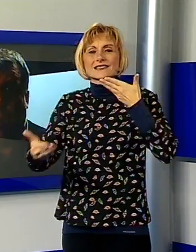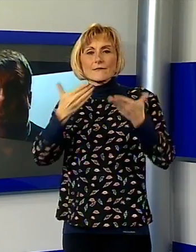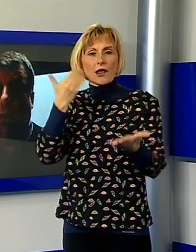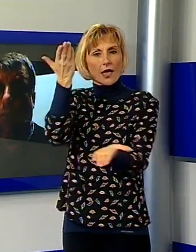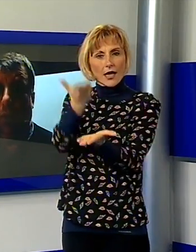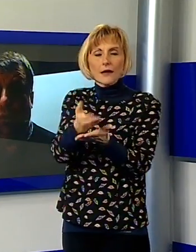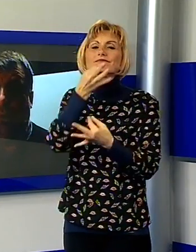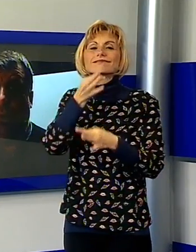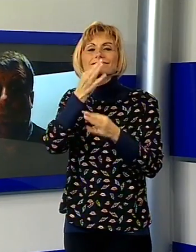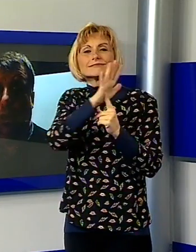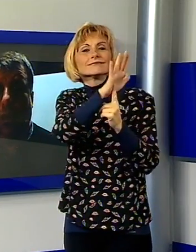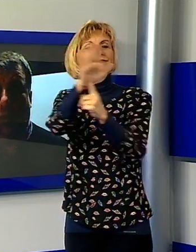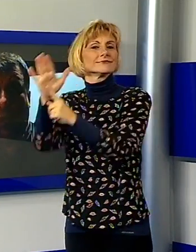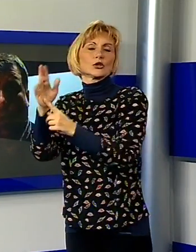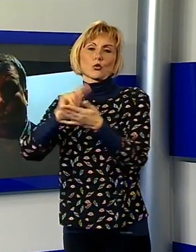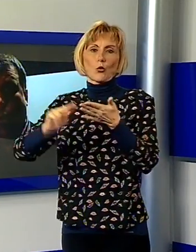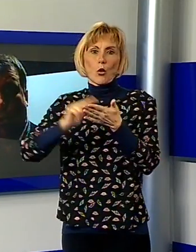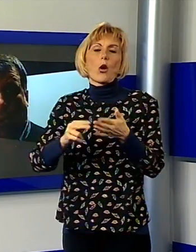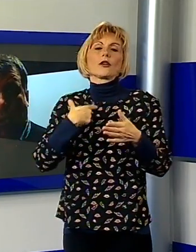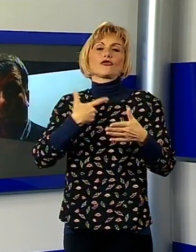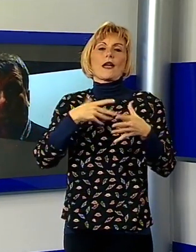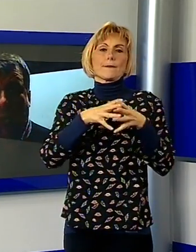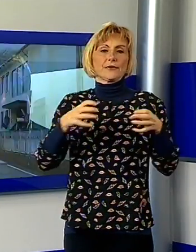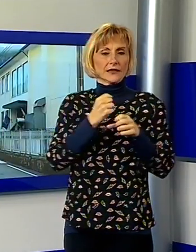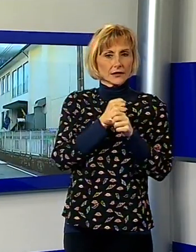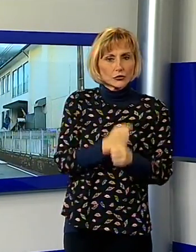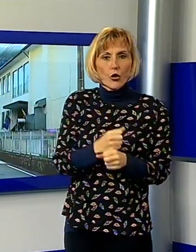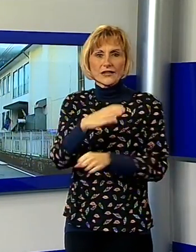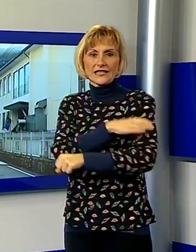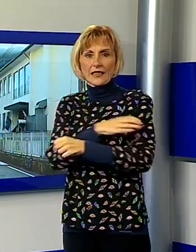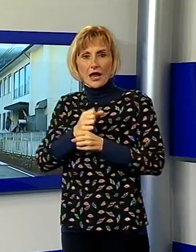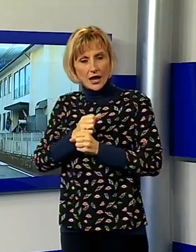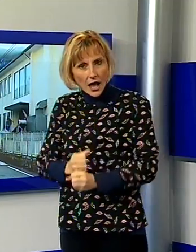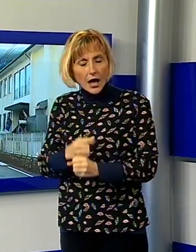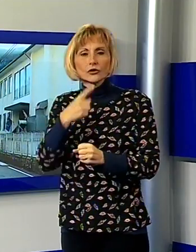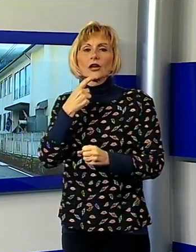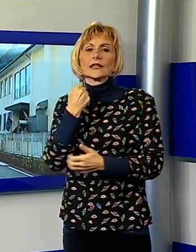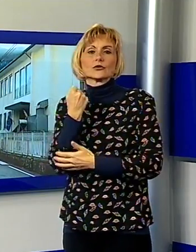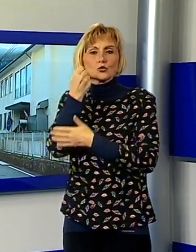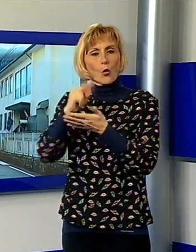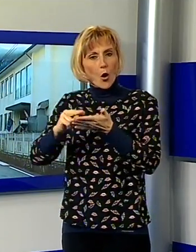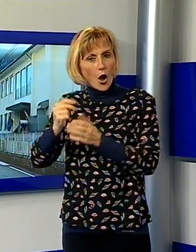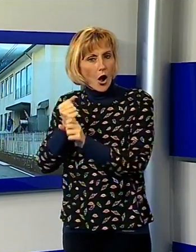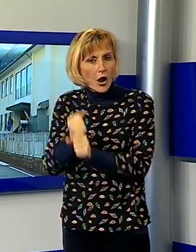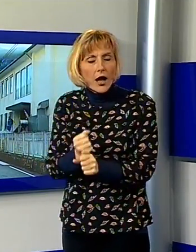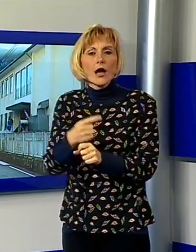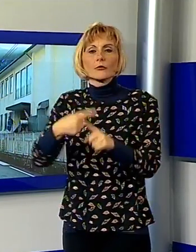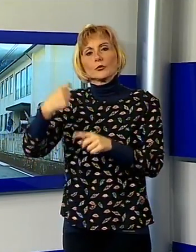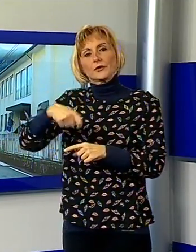quindi con gli imprenditori, il sindacato, coloro che hanno dato il partner, hanno sostenuto la scuola, ovviamente il preside e il sindaco.